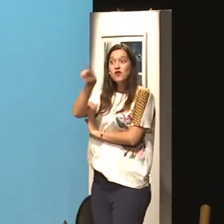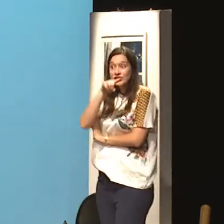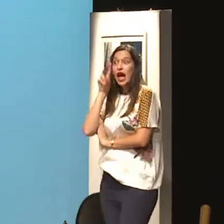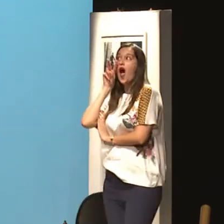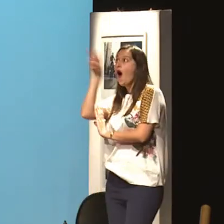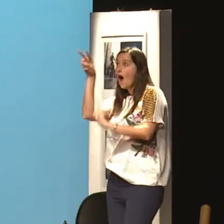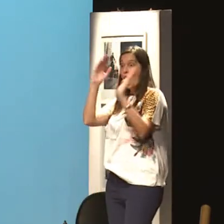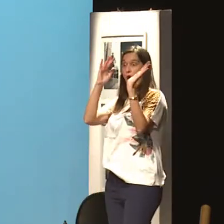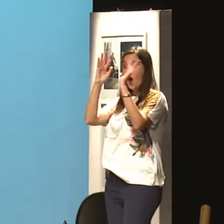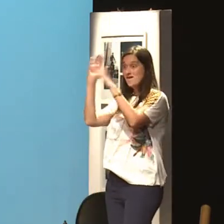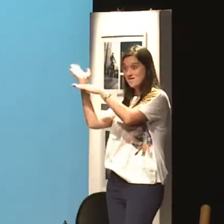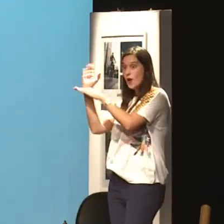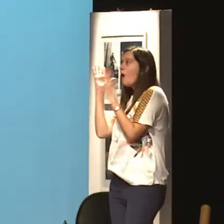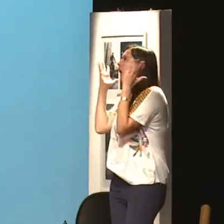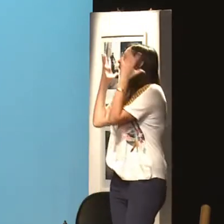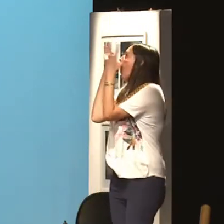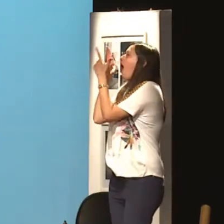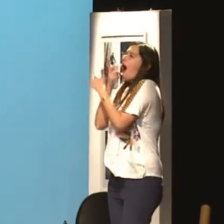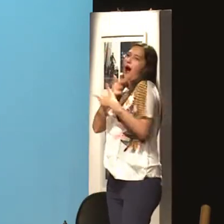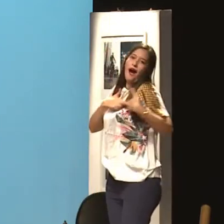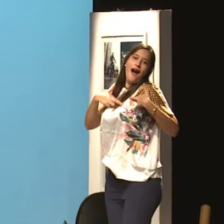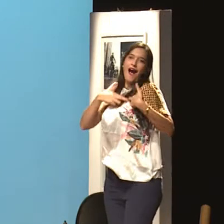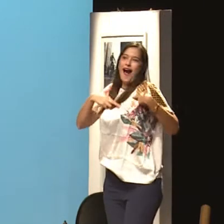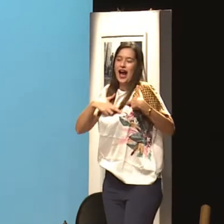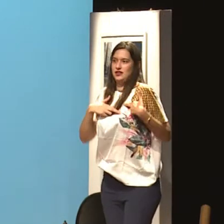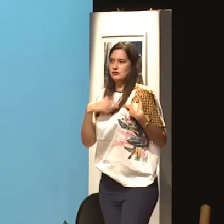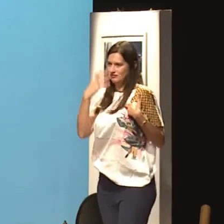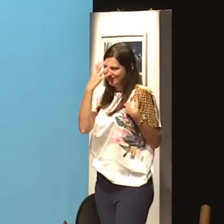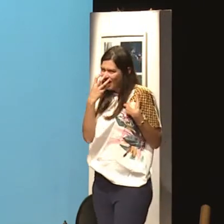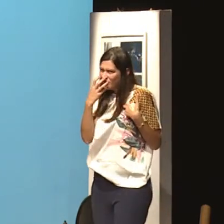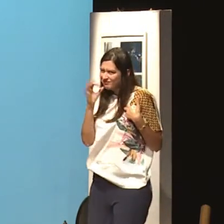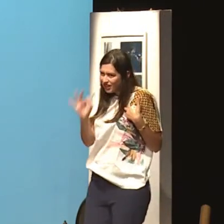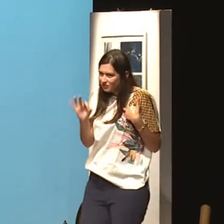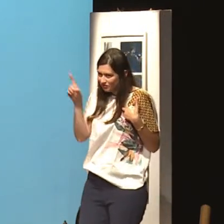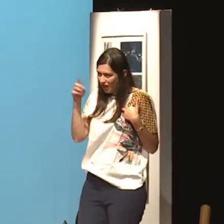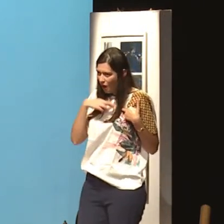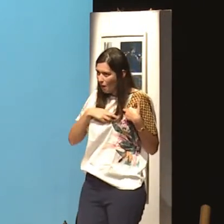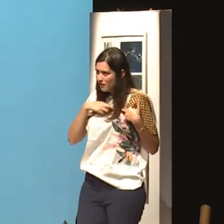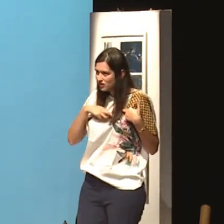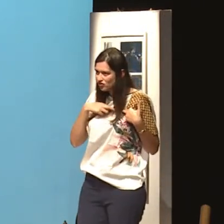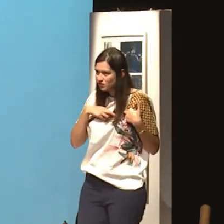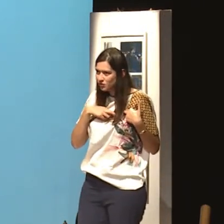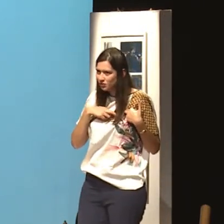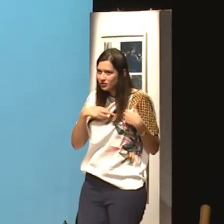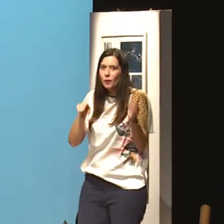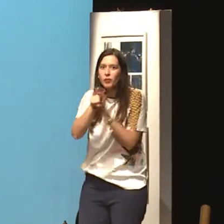orgias sexuais, aquilo da tesão, aquilo é bom, e a gente vê e acha lindo e acha... Vocês acham aquilo